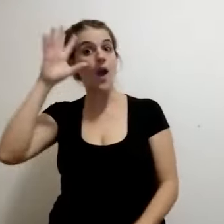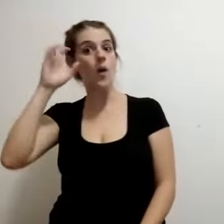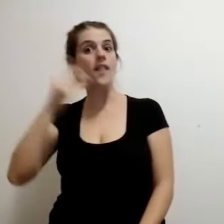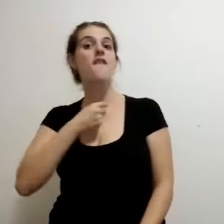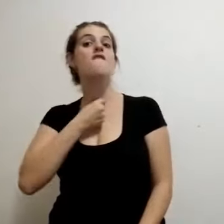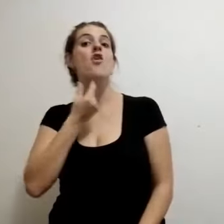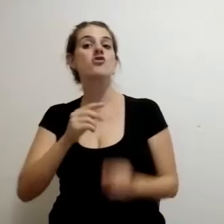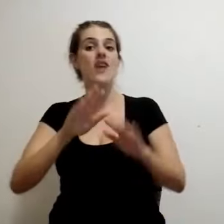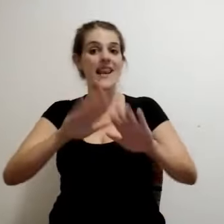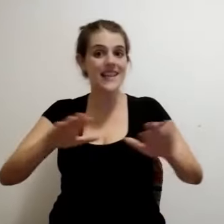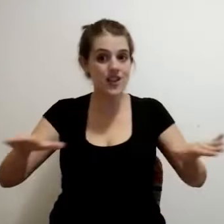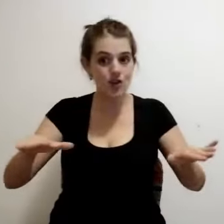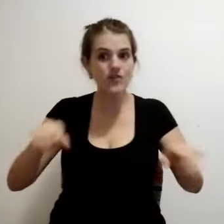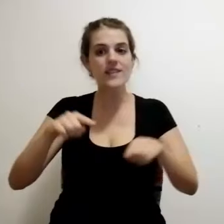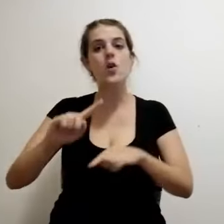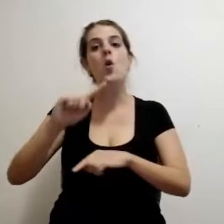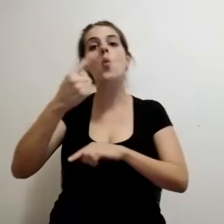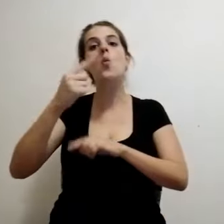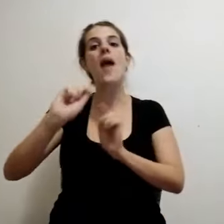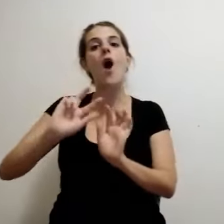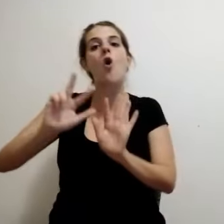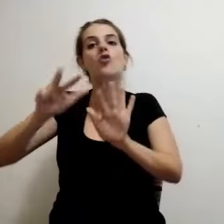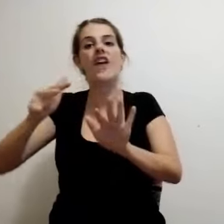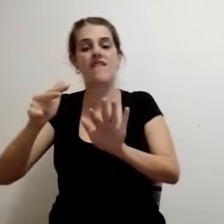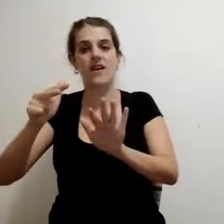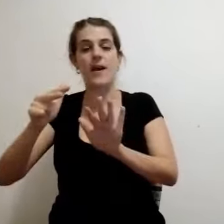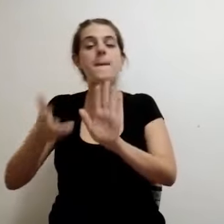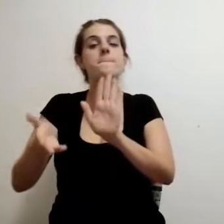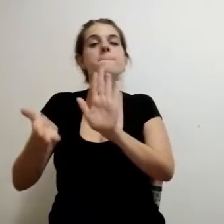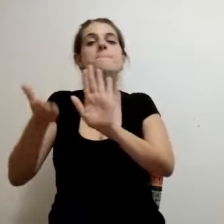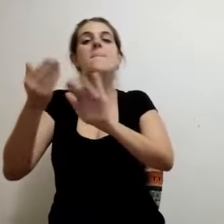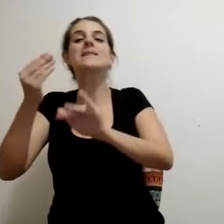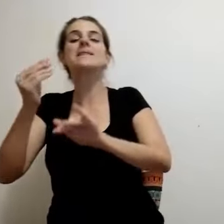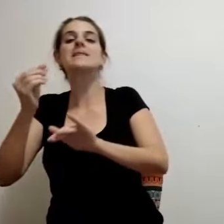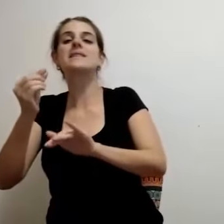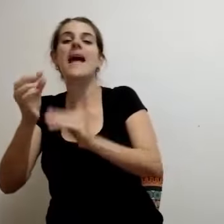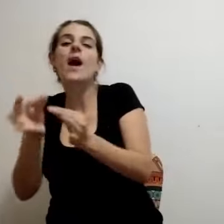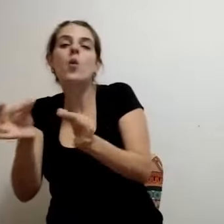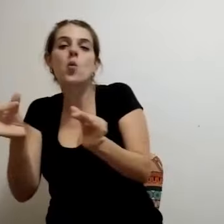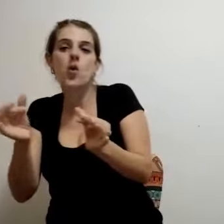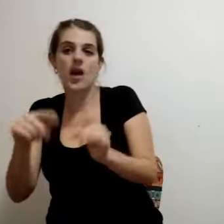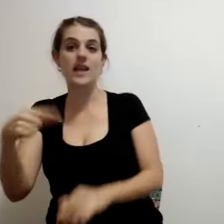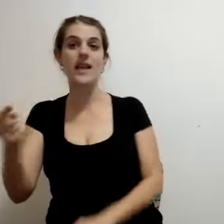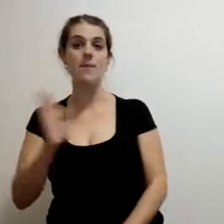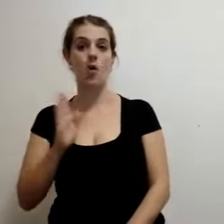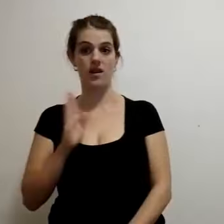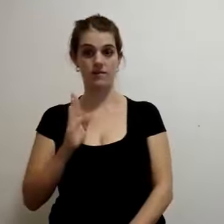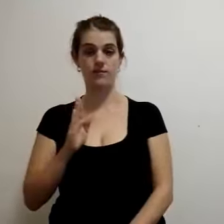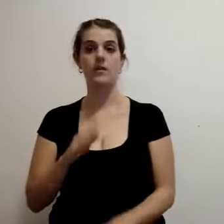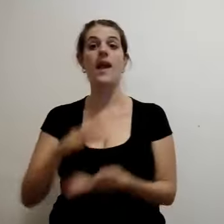Tenemos que recordar que las voces de niños son una octava más aguda que las voces femeninas, no tienen